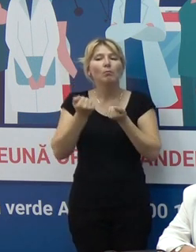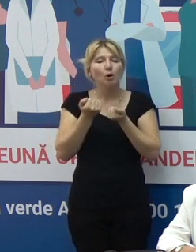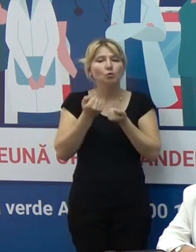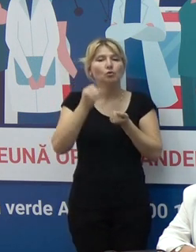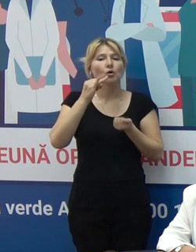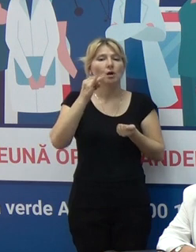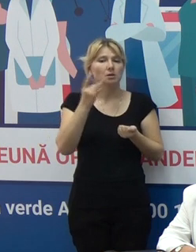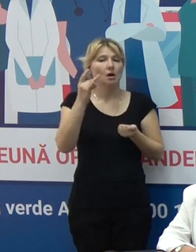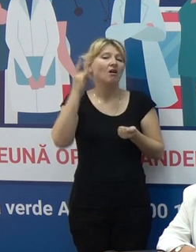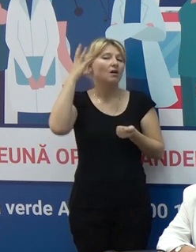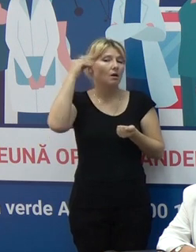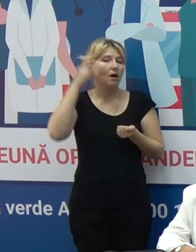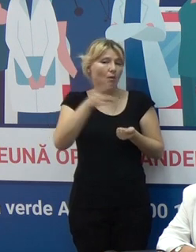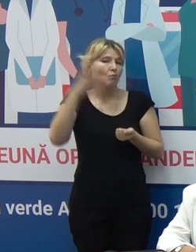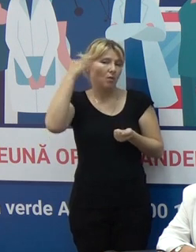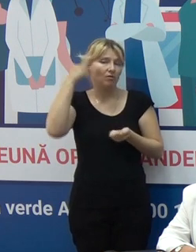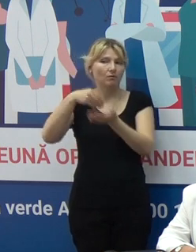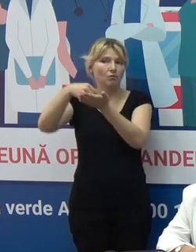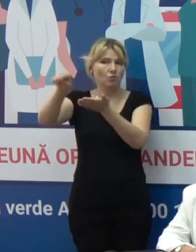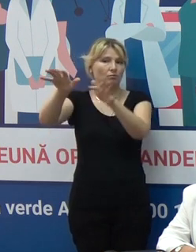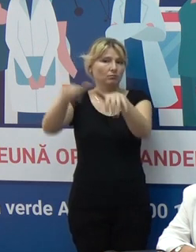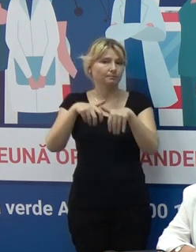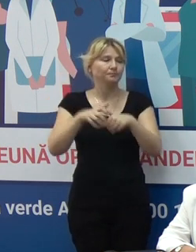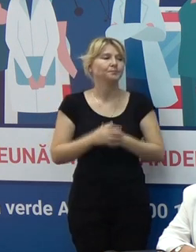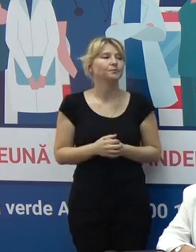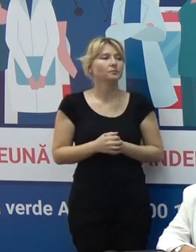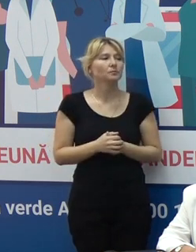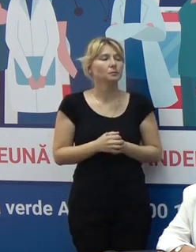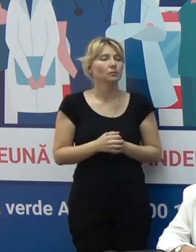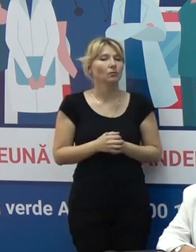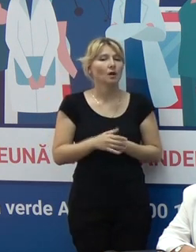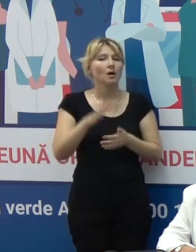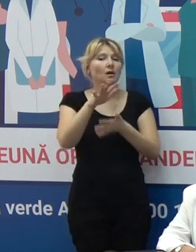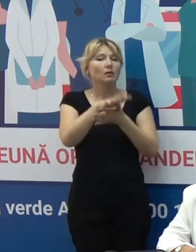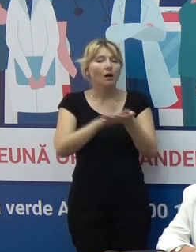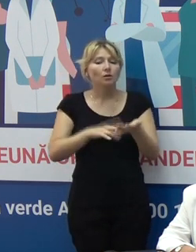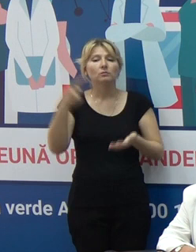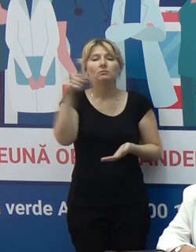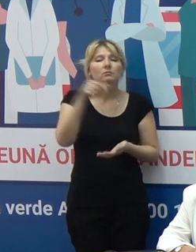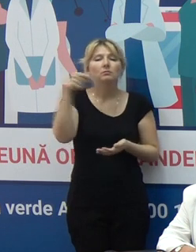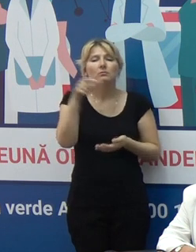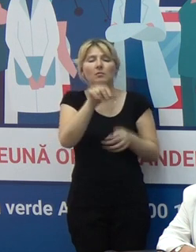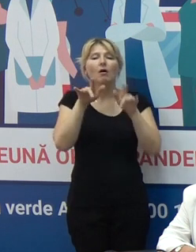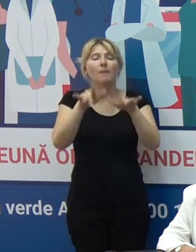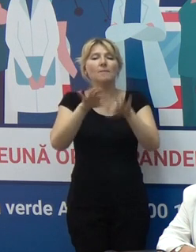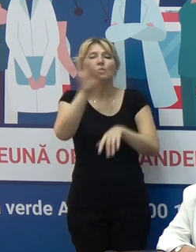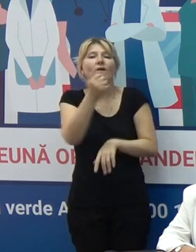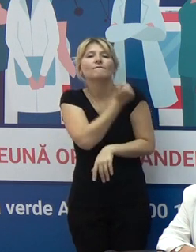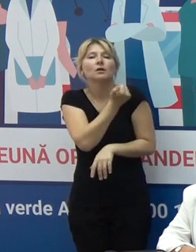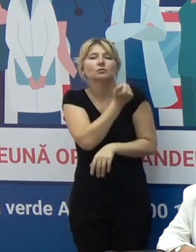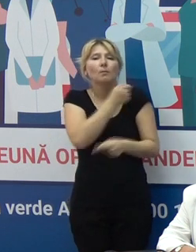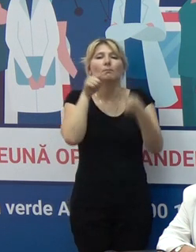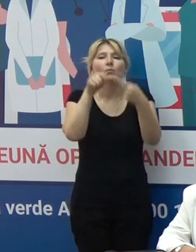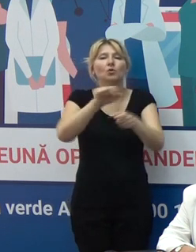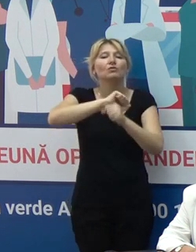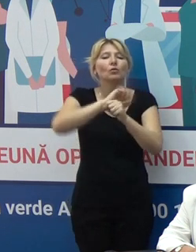Republica Moldova. În continuare mergem cu privire la datele săptămânale a campaniei de vaccinare anti